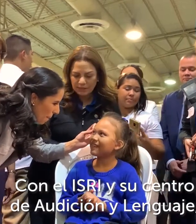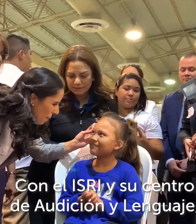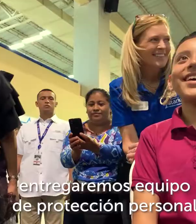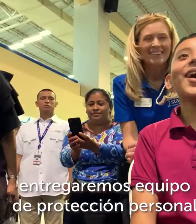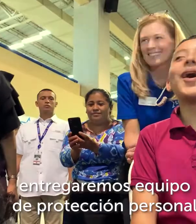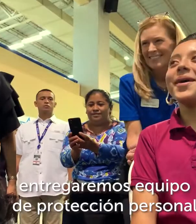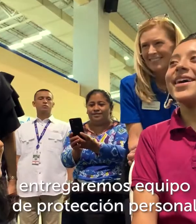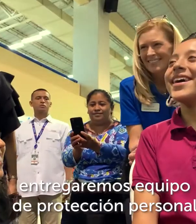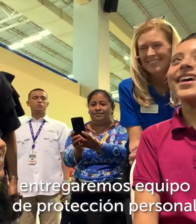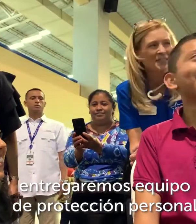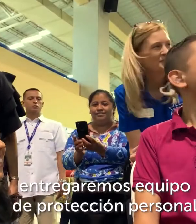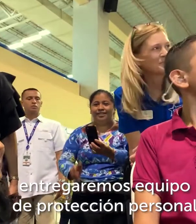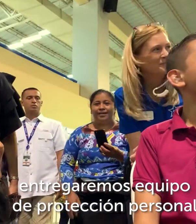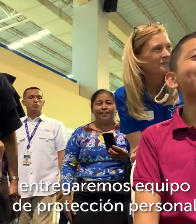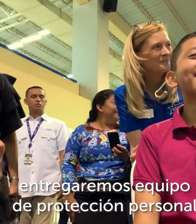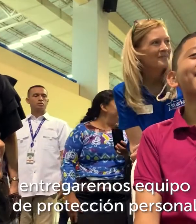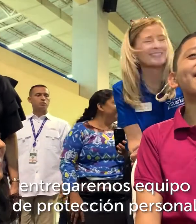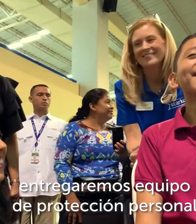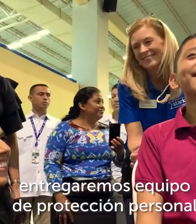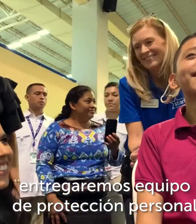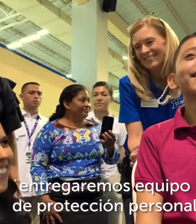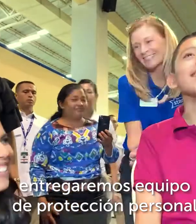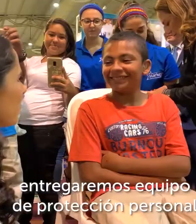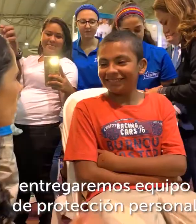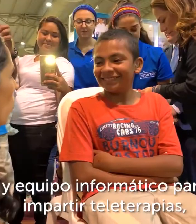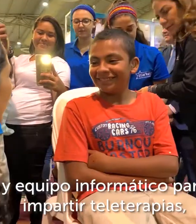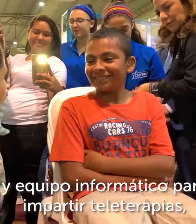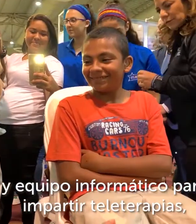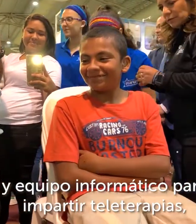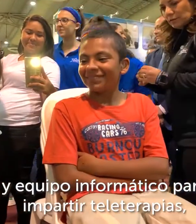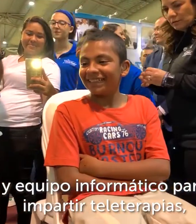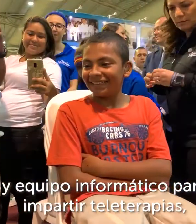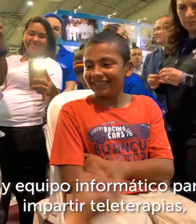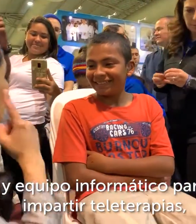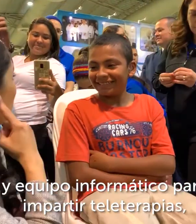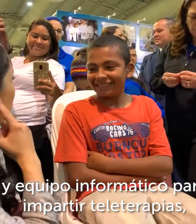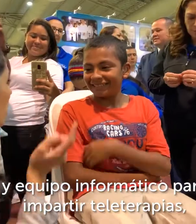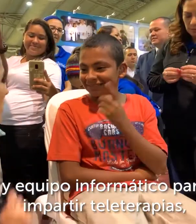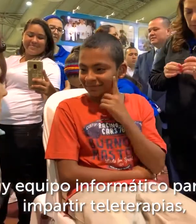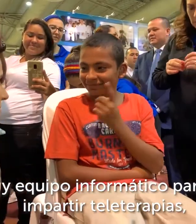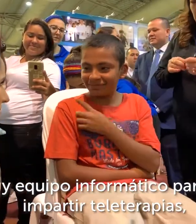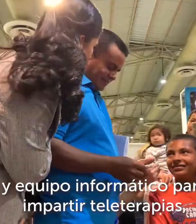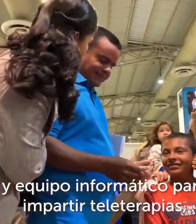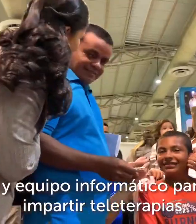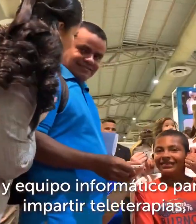entregaremos equipo de protección personal equipo informático para impartir teleterapias